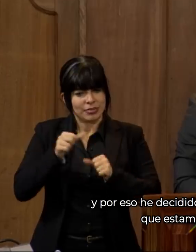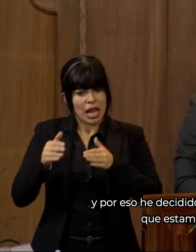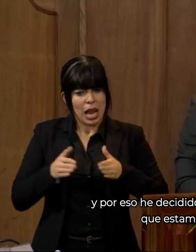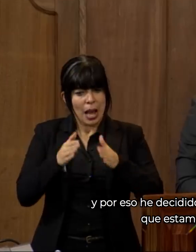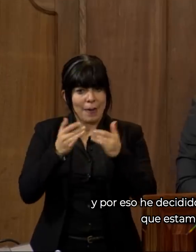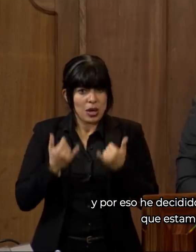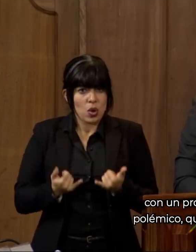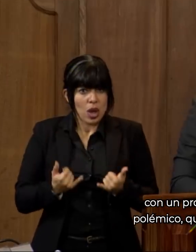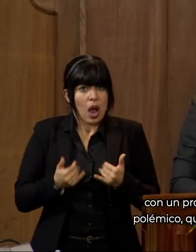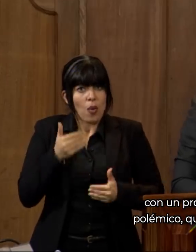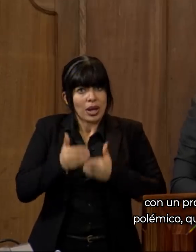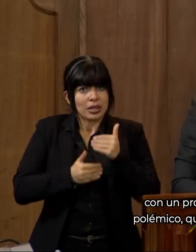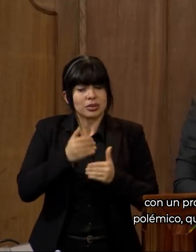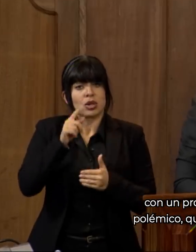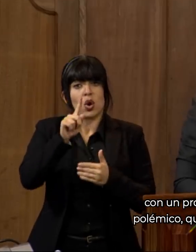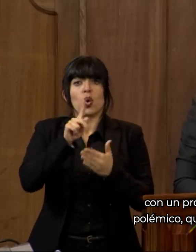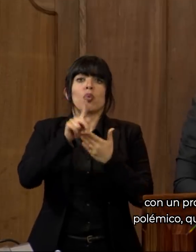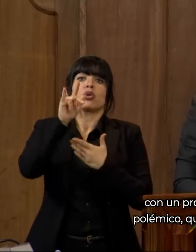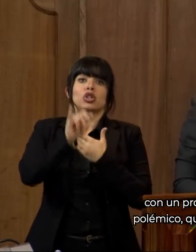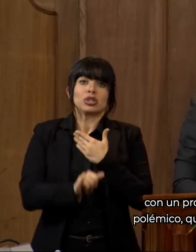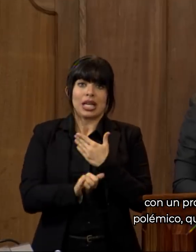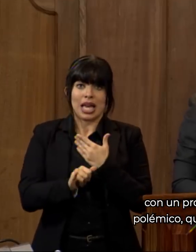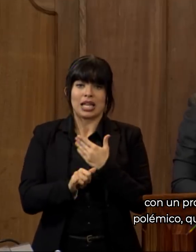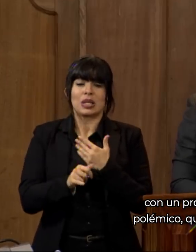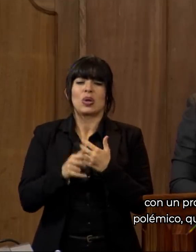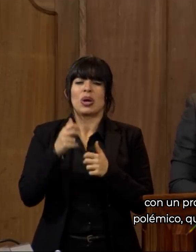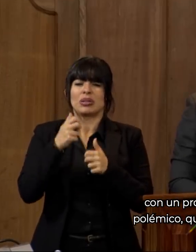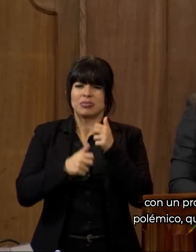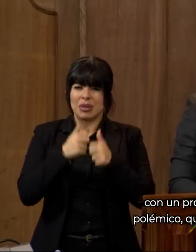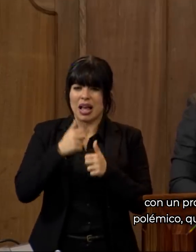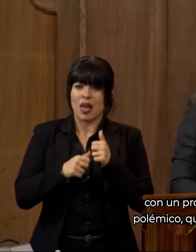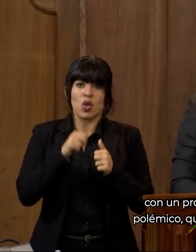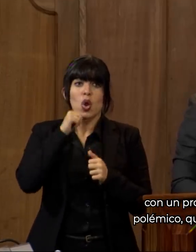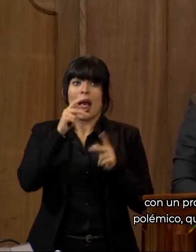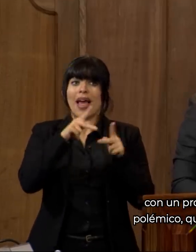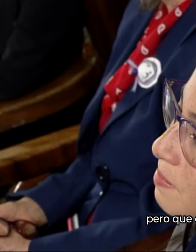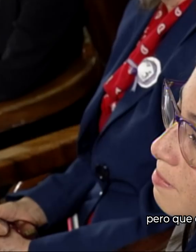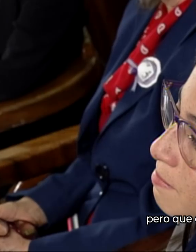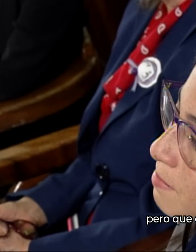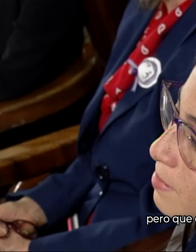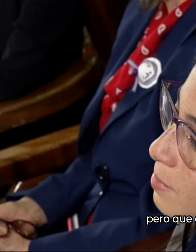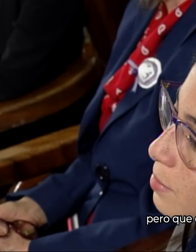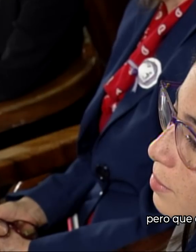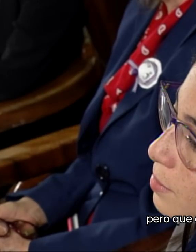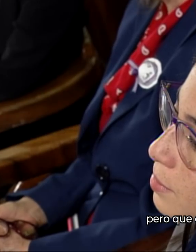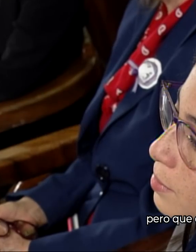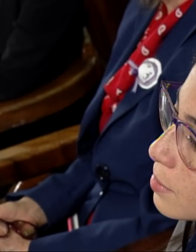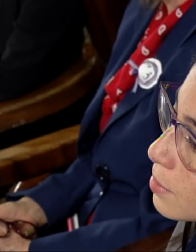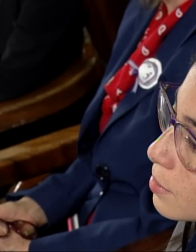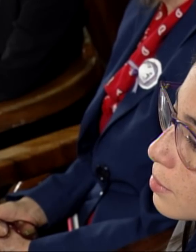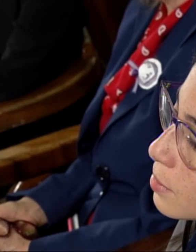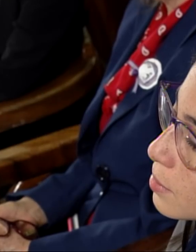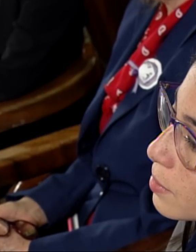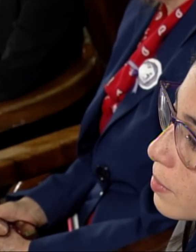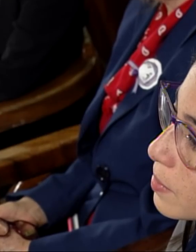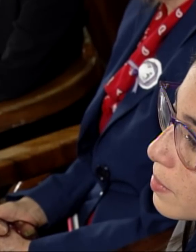que estamos avanzando, con un proyecto que es polémico, que no es popular, pero que es lo correcto.